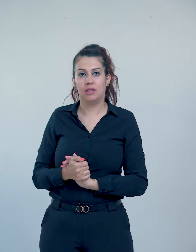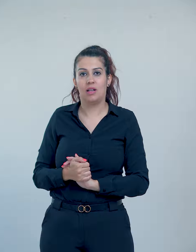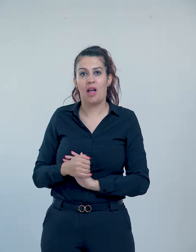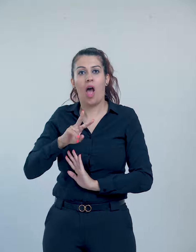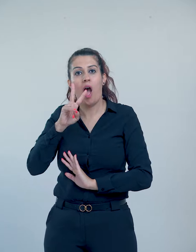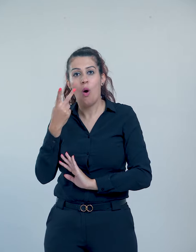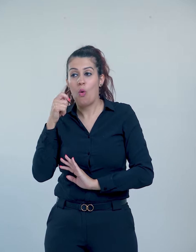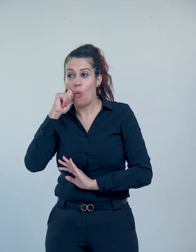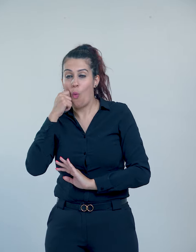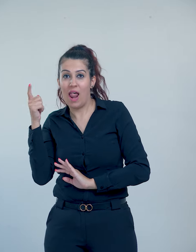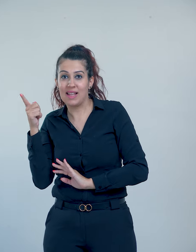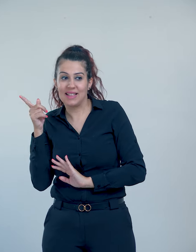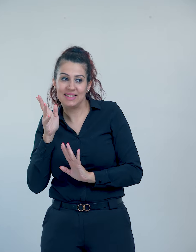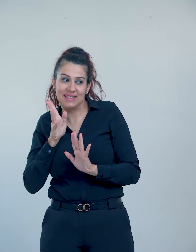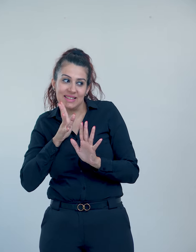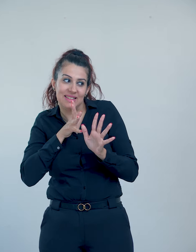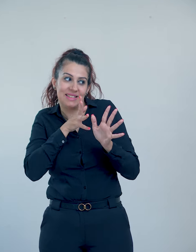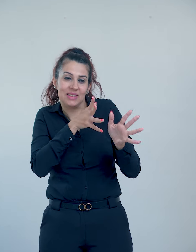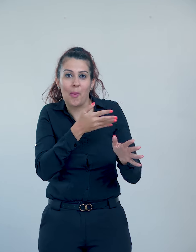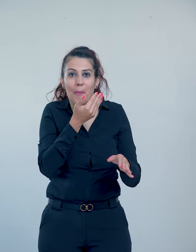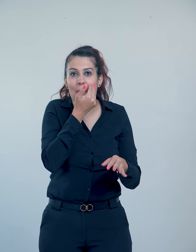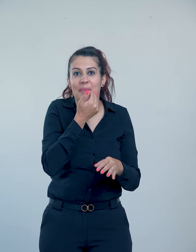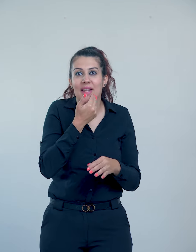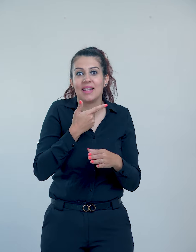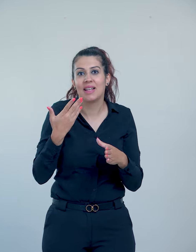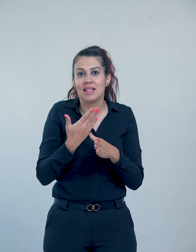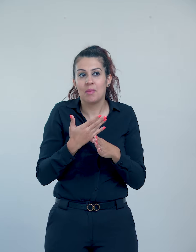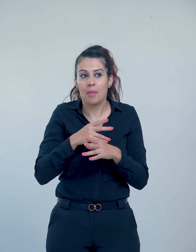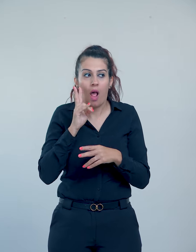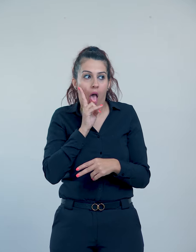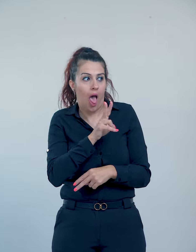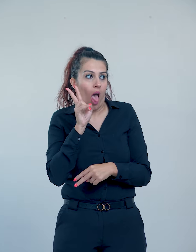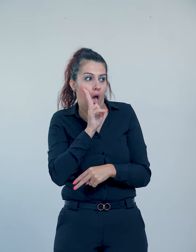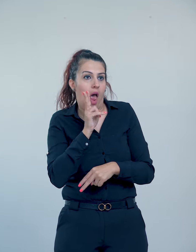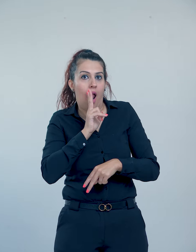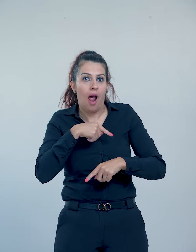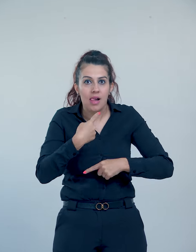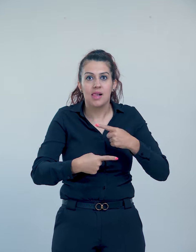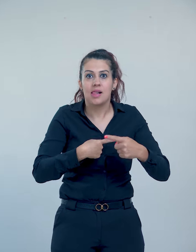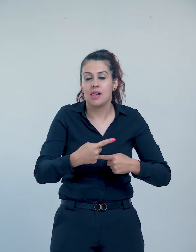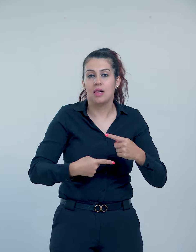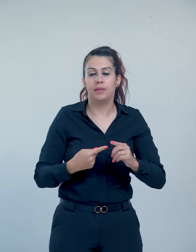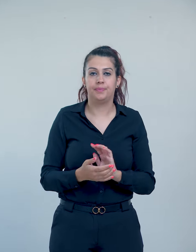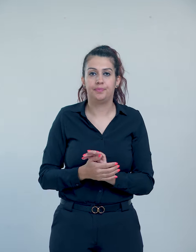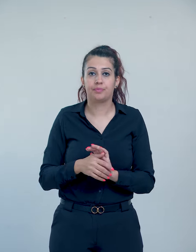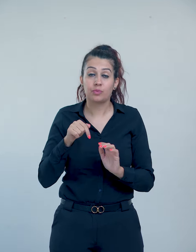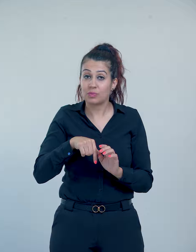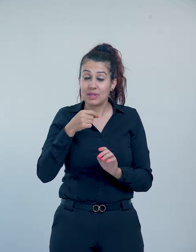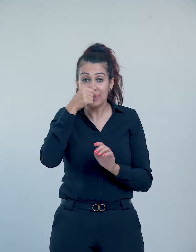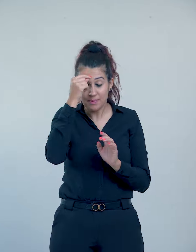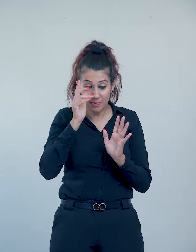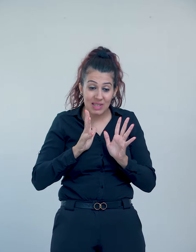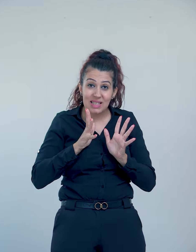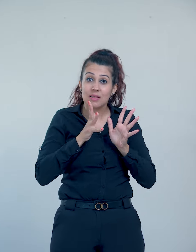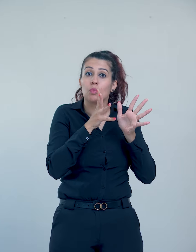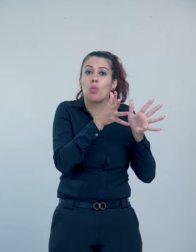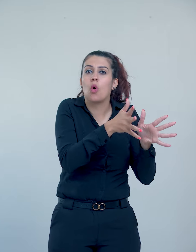يافع ما بيافعة يراها بصورة متكررة الإعجاب هنا يكون مبنيا على الشكل